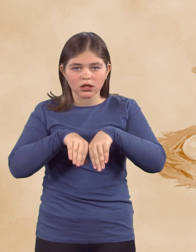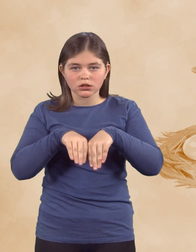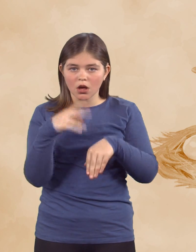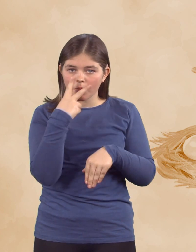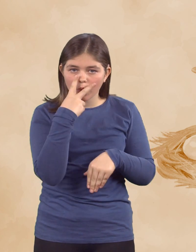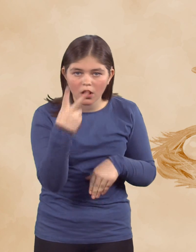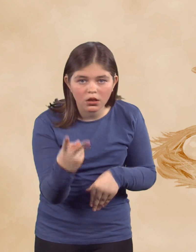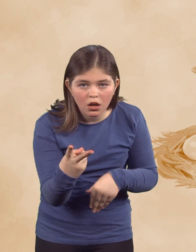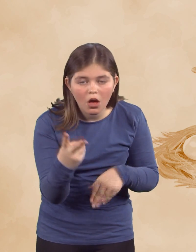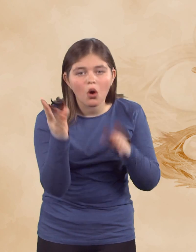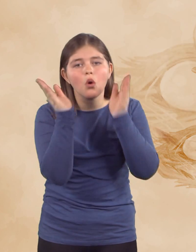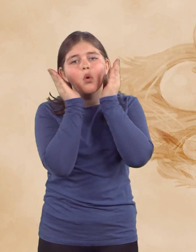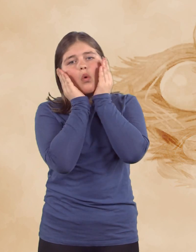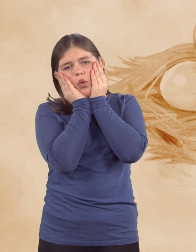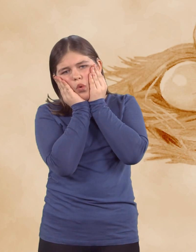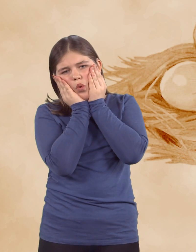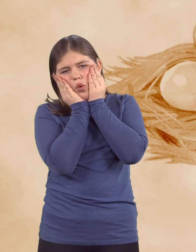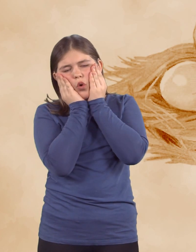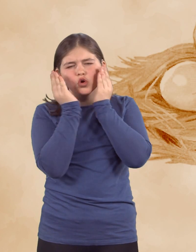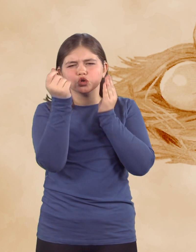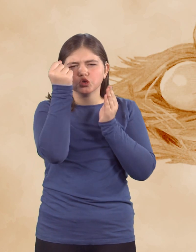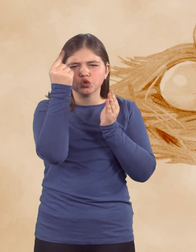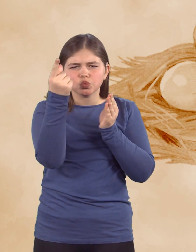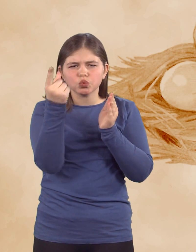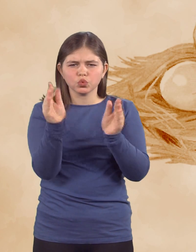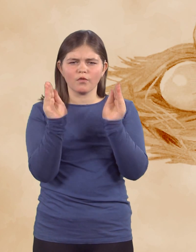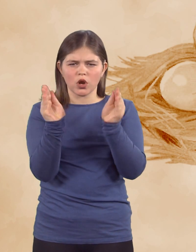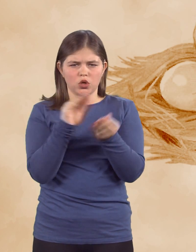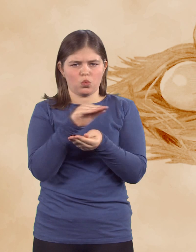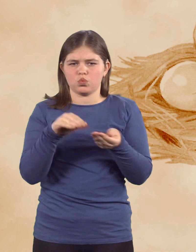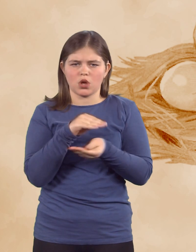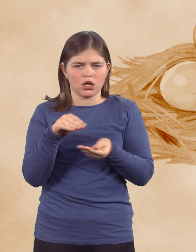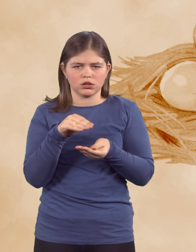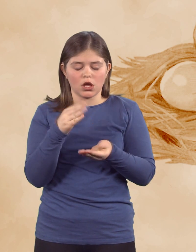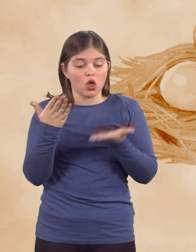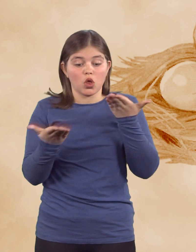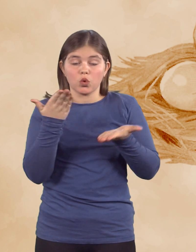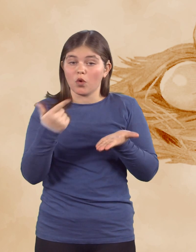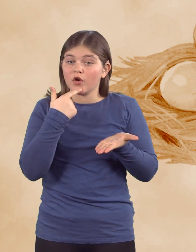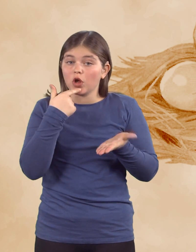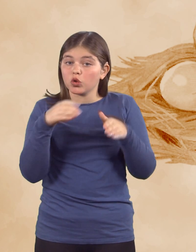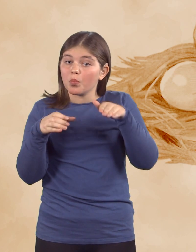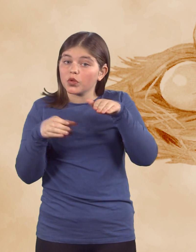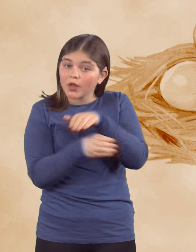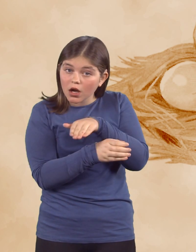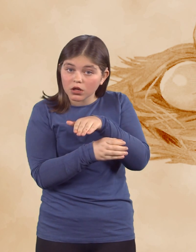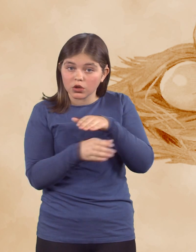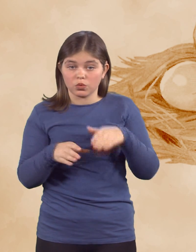Stara raca se je začudila in rekla, kako veliko čudno jajce. Vredno ti ga je nekdo potaknil.